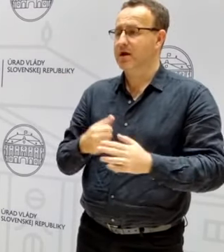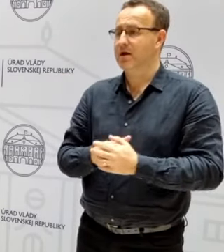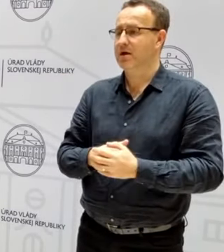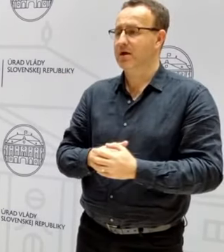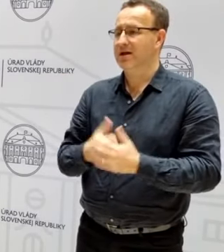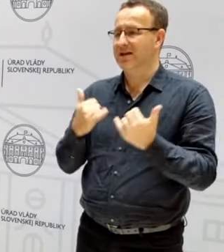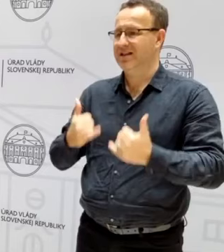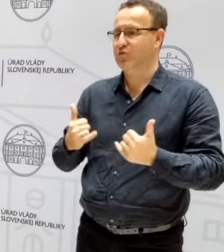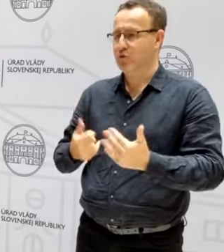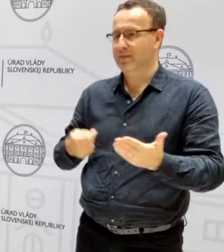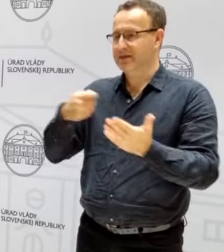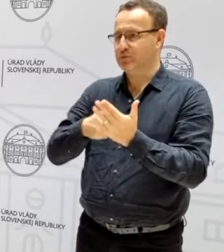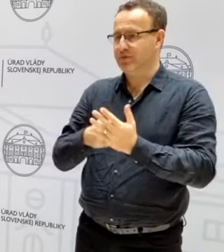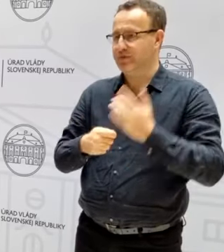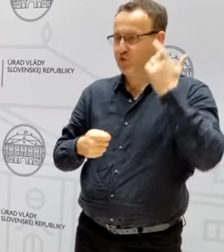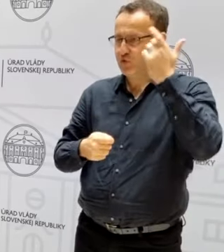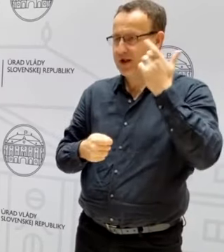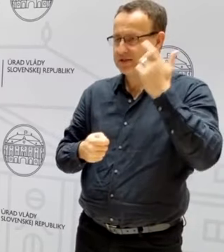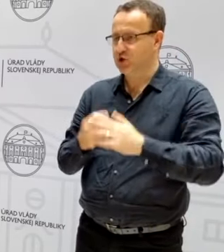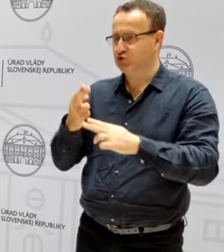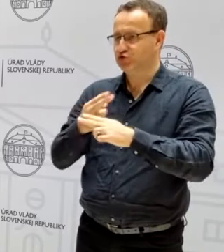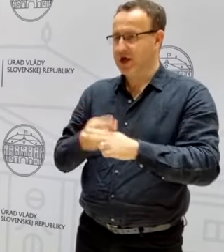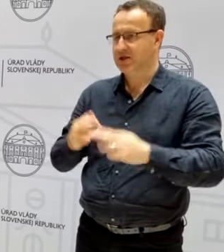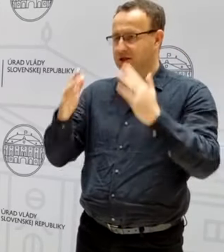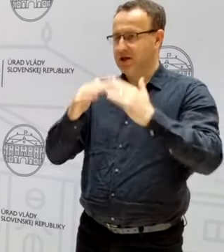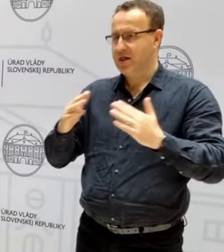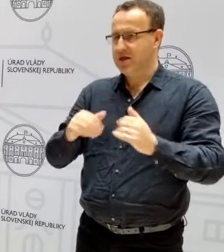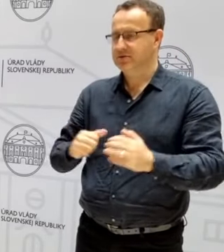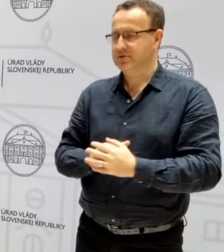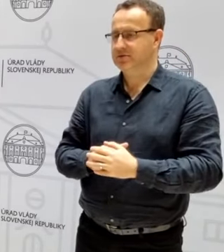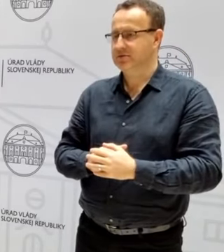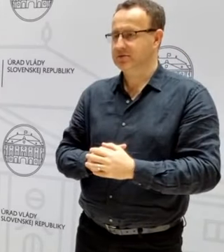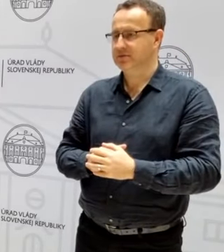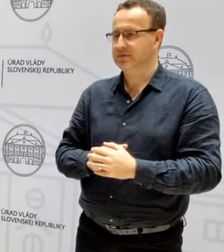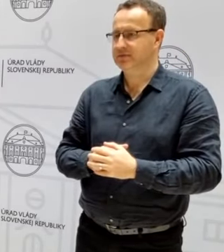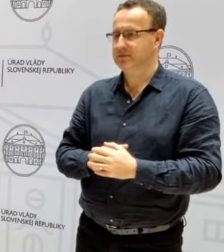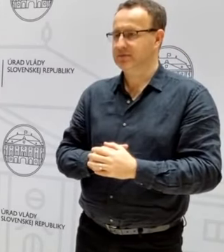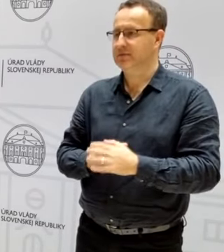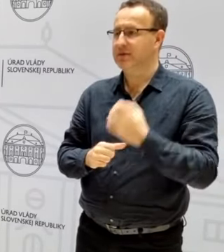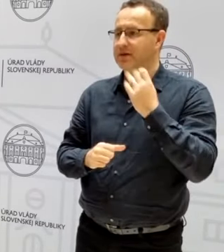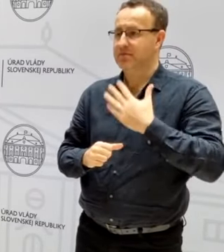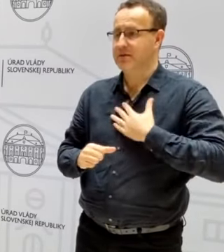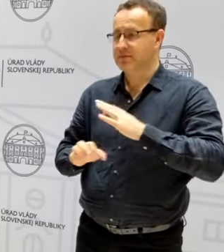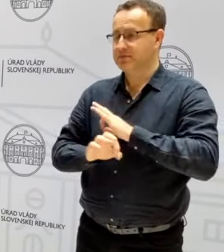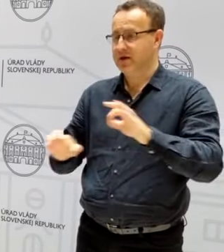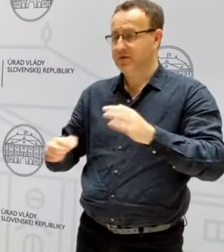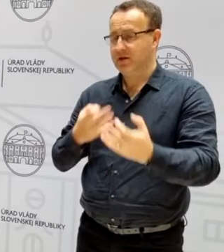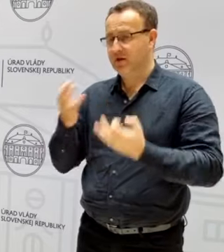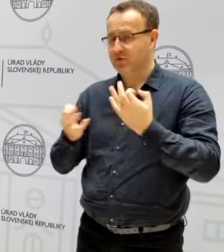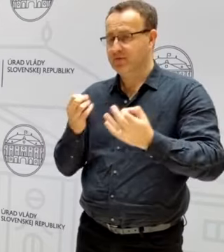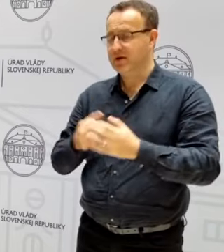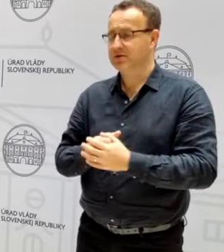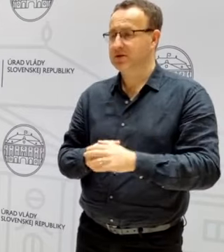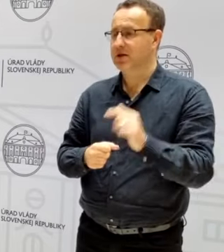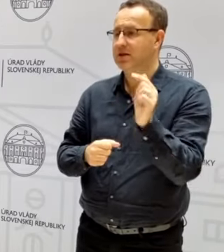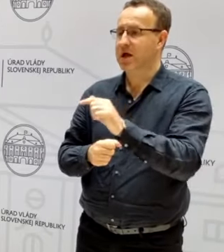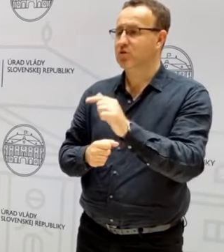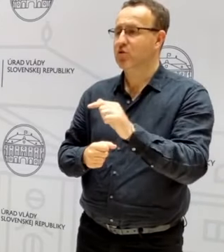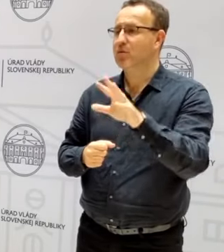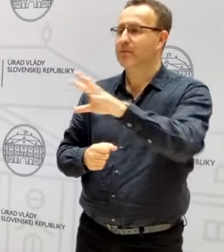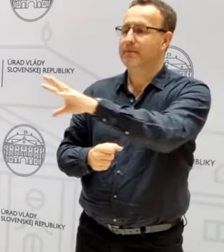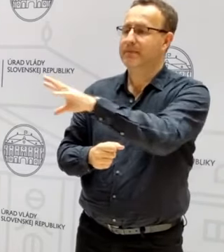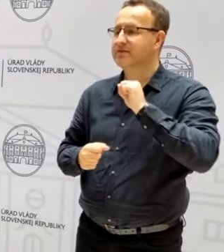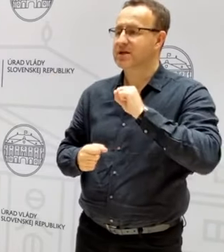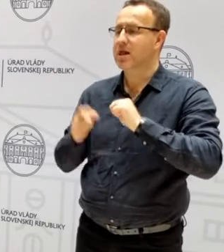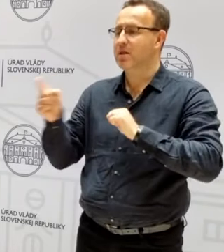v tejto príspevkovej organizácii v štátnych lesoch TANAP-u. A pokiaľ mám správnu informáciu, tak táto prevzala